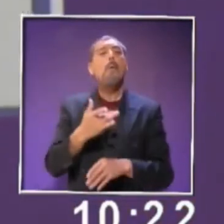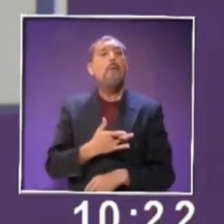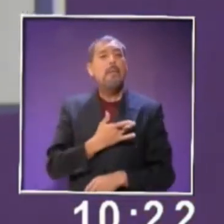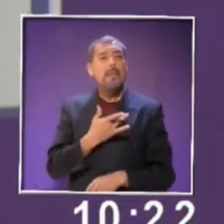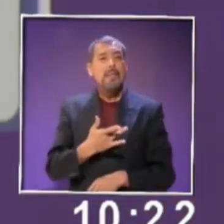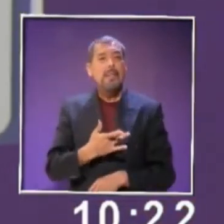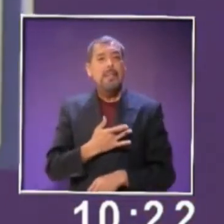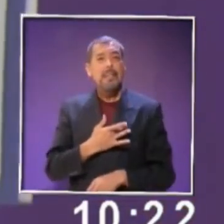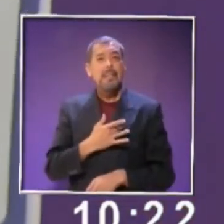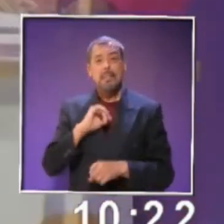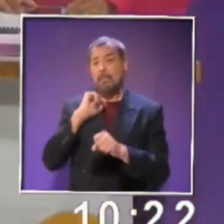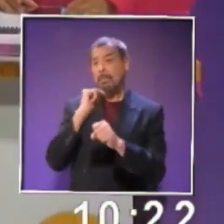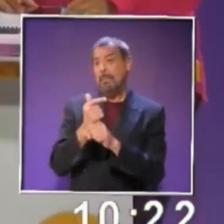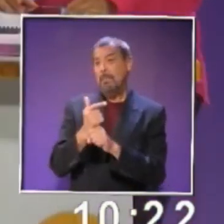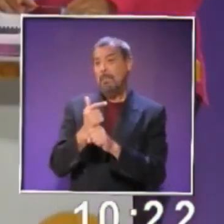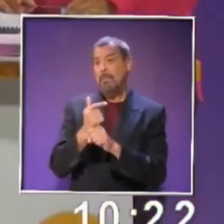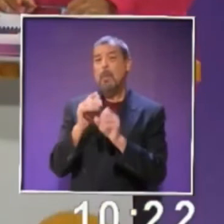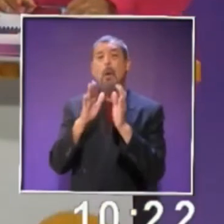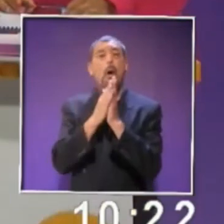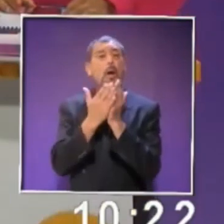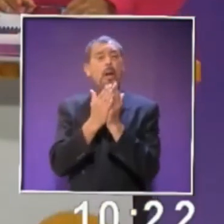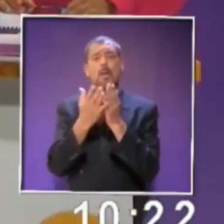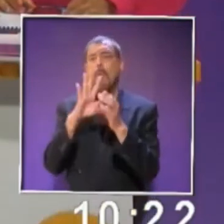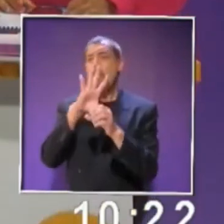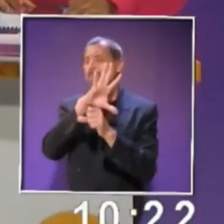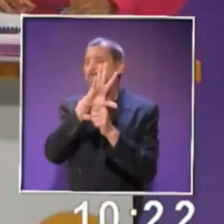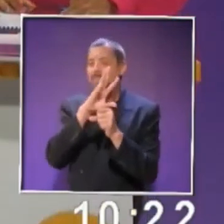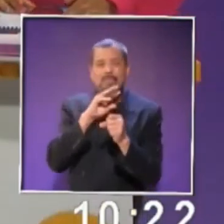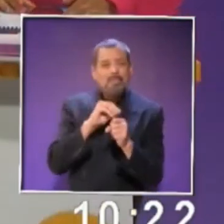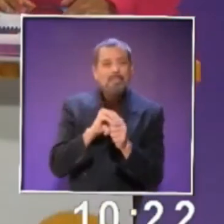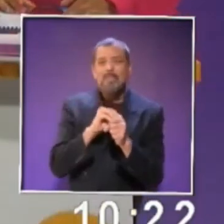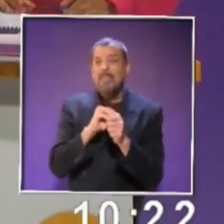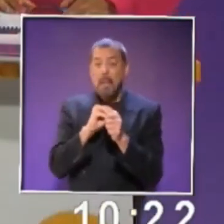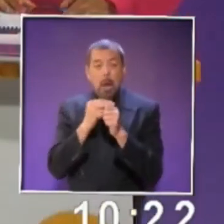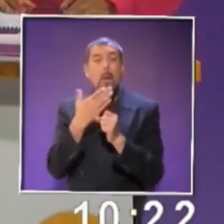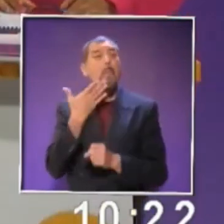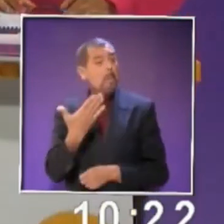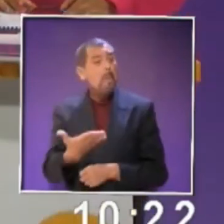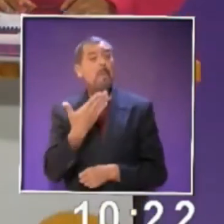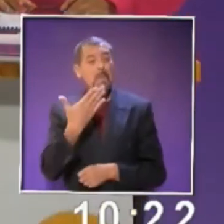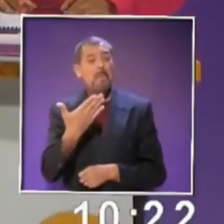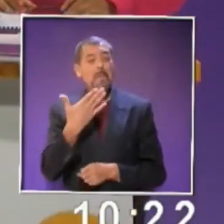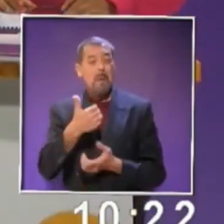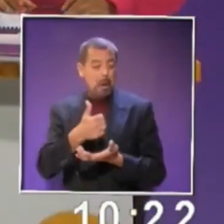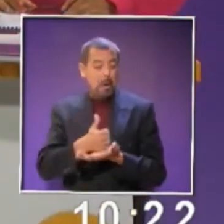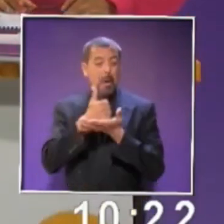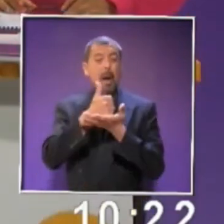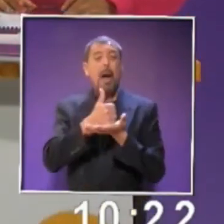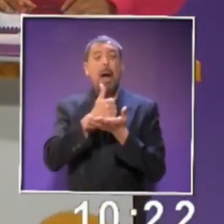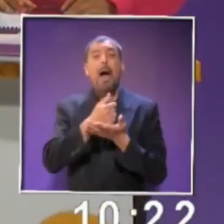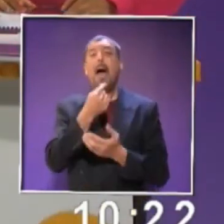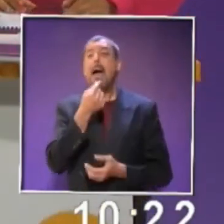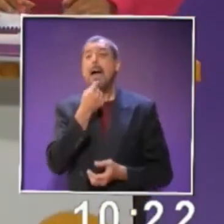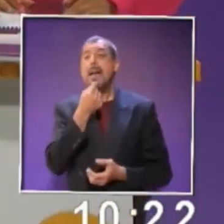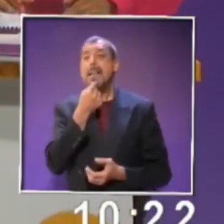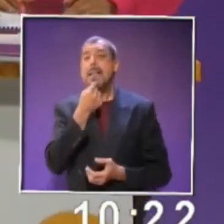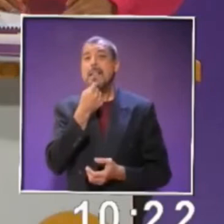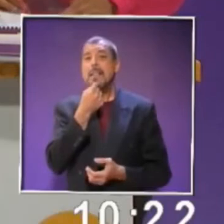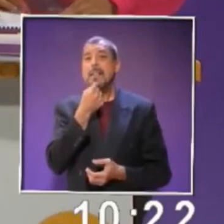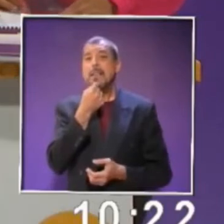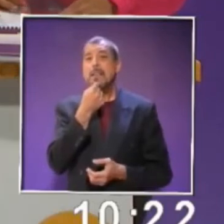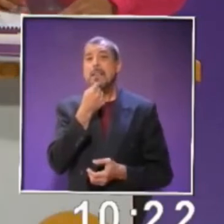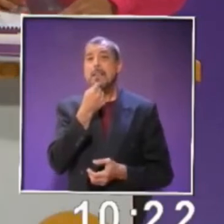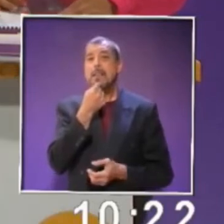Como pueden observar, son unos libros muy completos que nos pueden ayudar para poder ayudar a este niño, este pequeño, para la